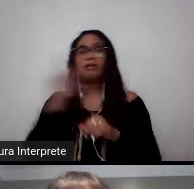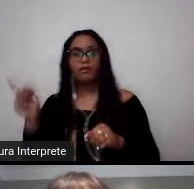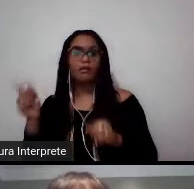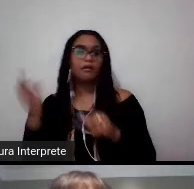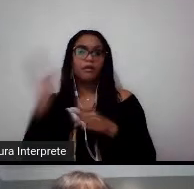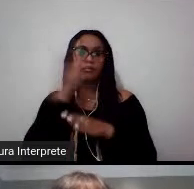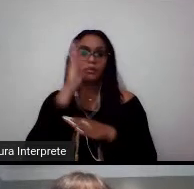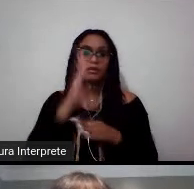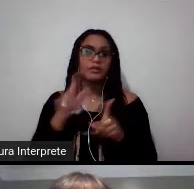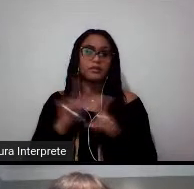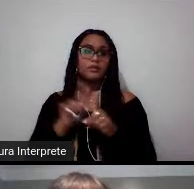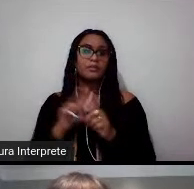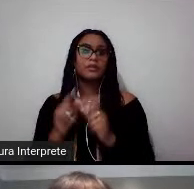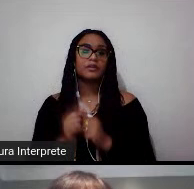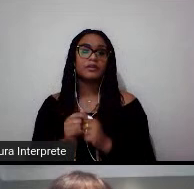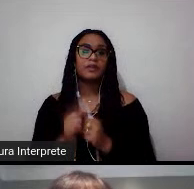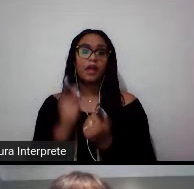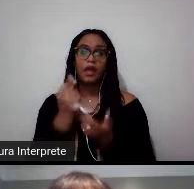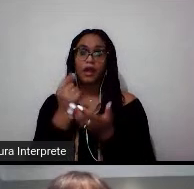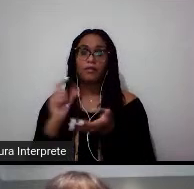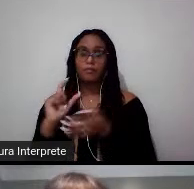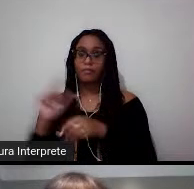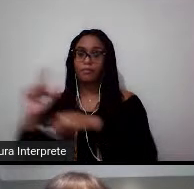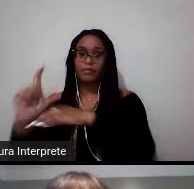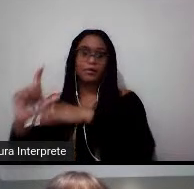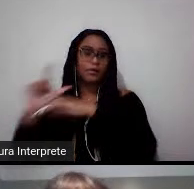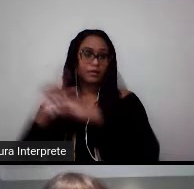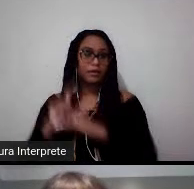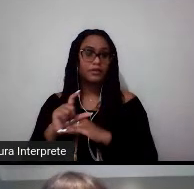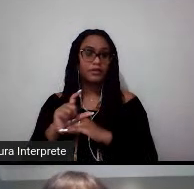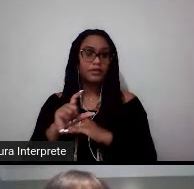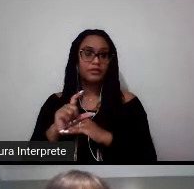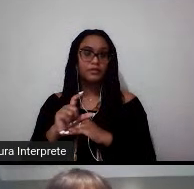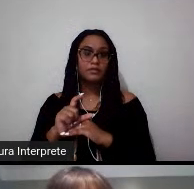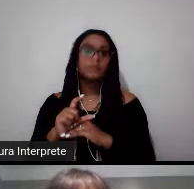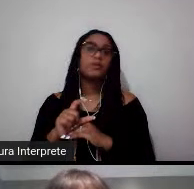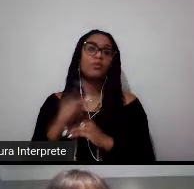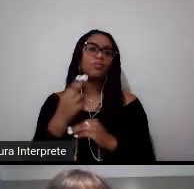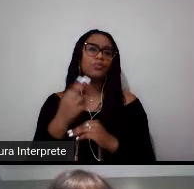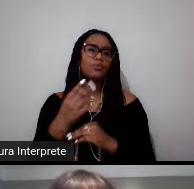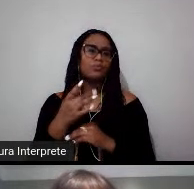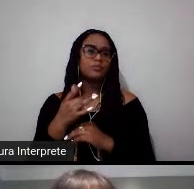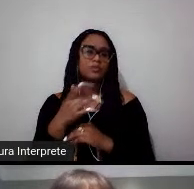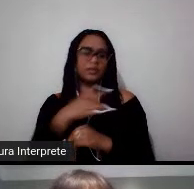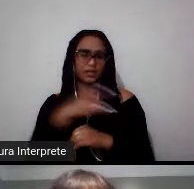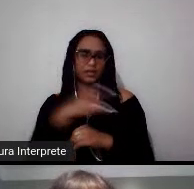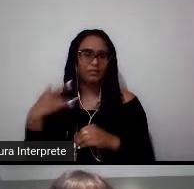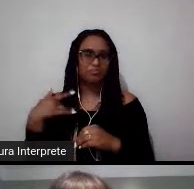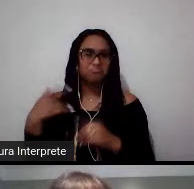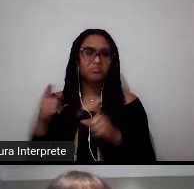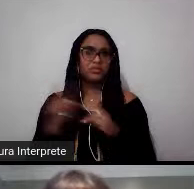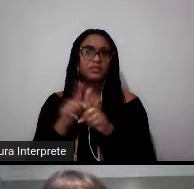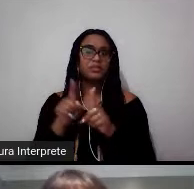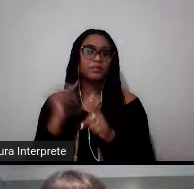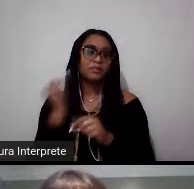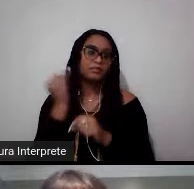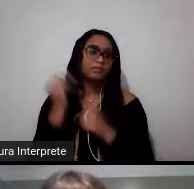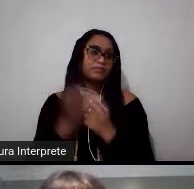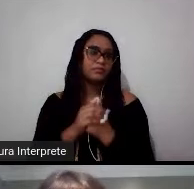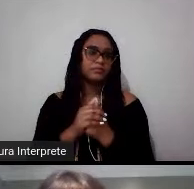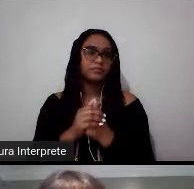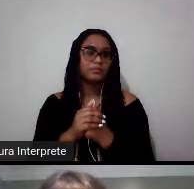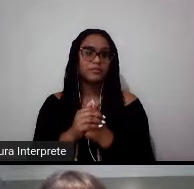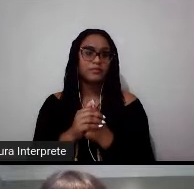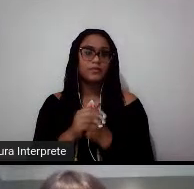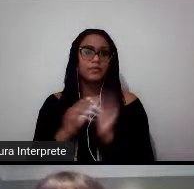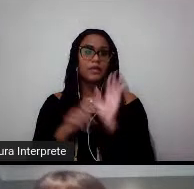A taxa de acesso ao Serviço Nacional de Saúde, o NHS, que é o SUS deles. Então, você vai ter acesso a todo